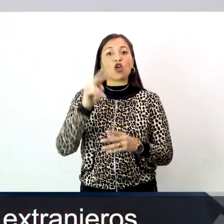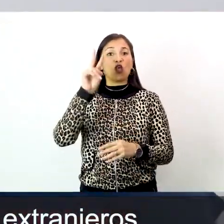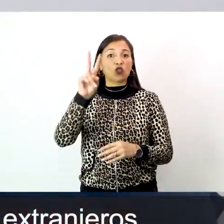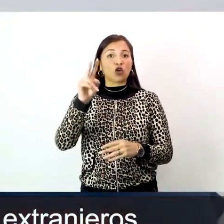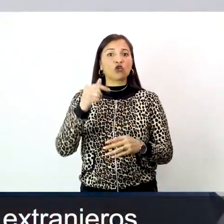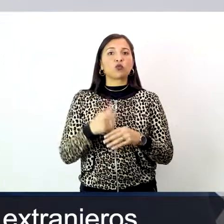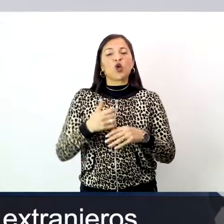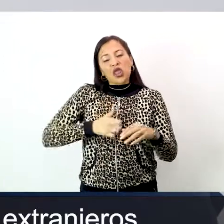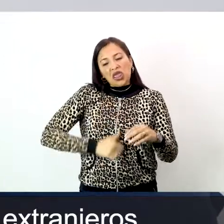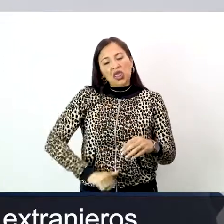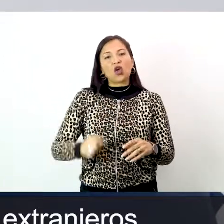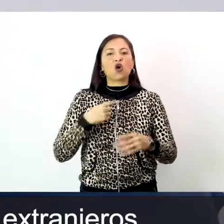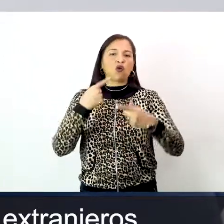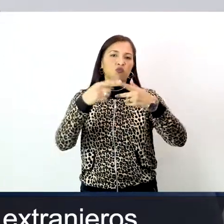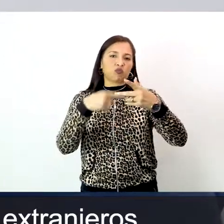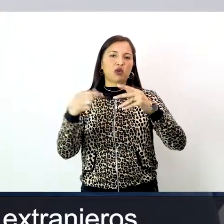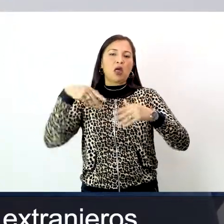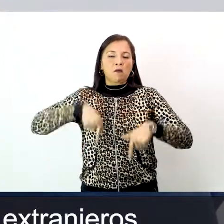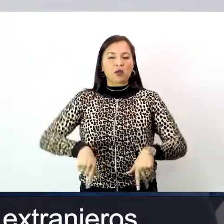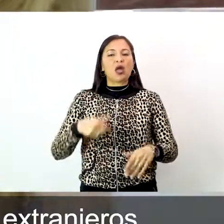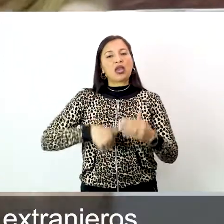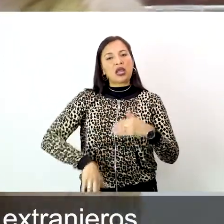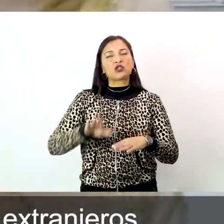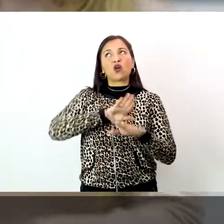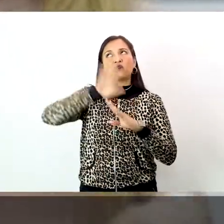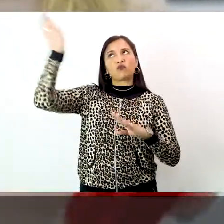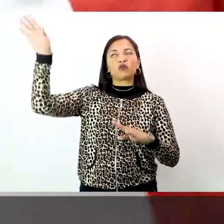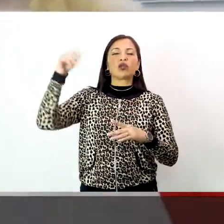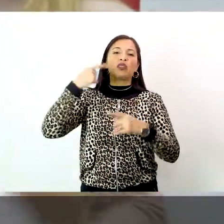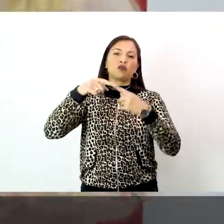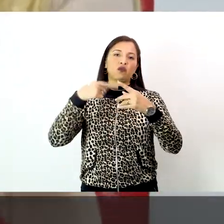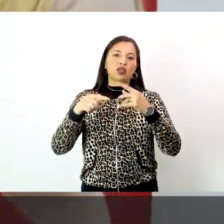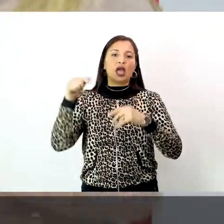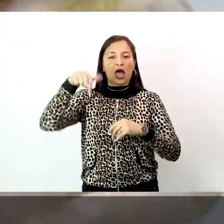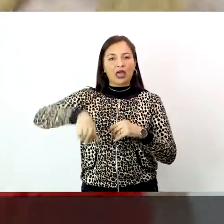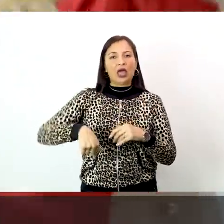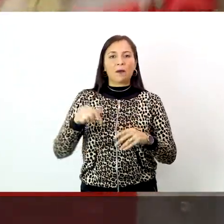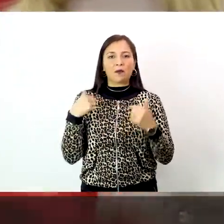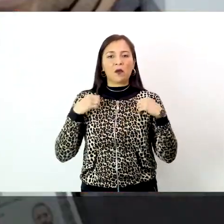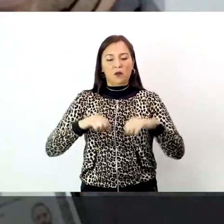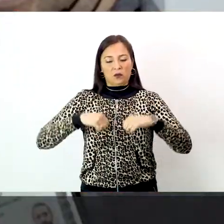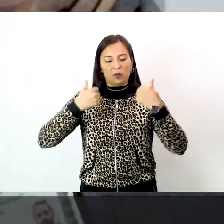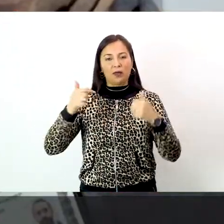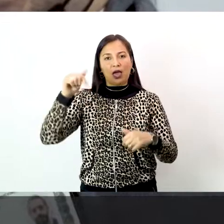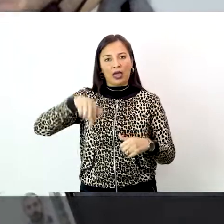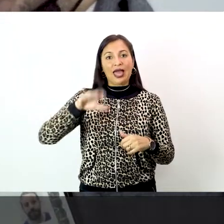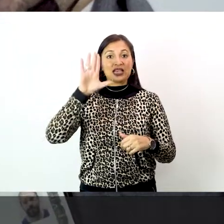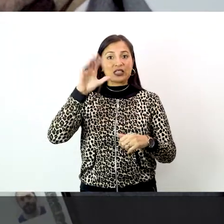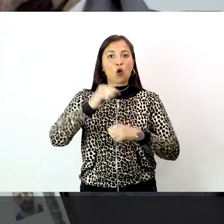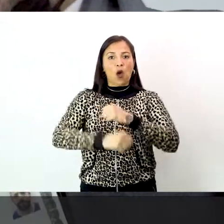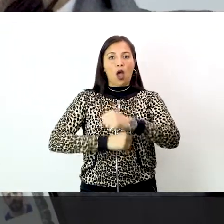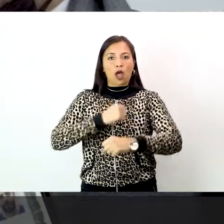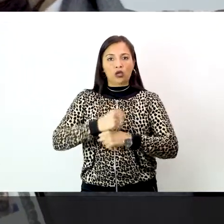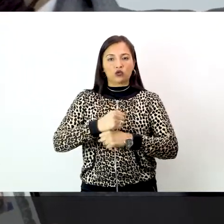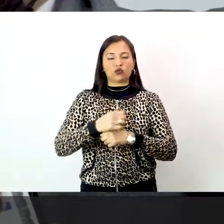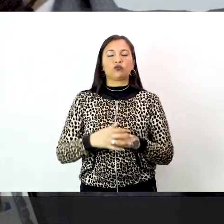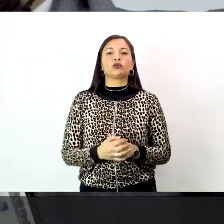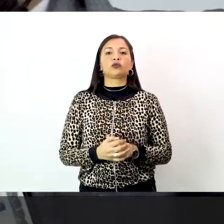2 por ser hijos de extranjeros nacidos en el exterior residentes en el Perú desde los 5 años.